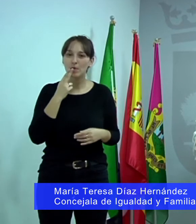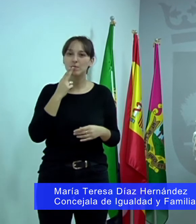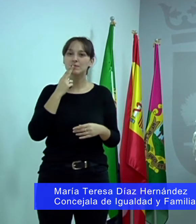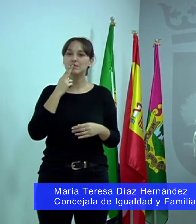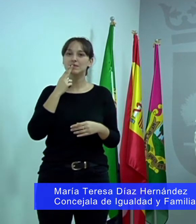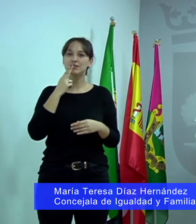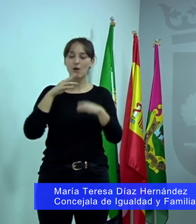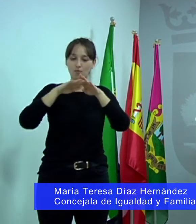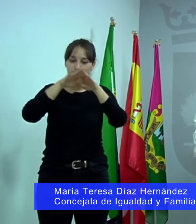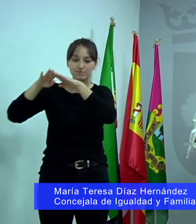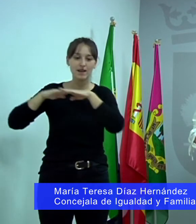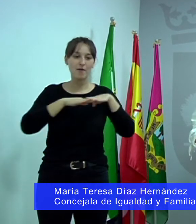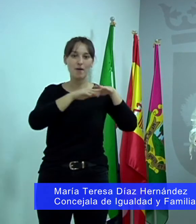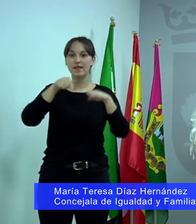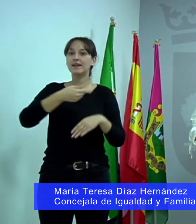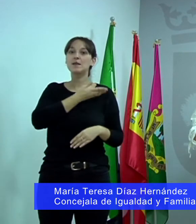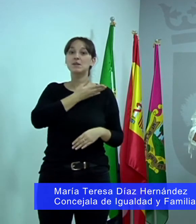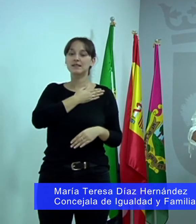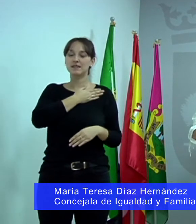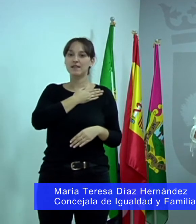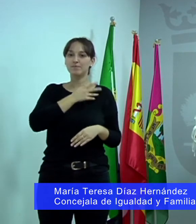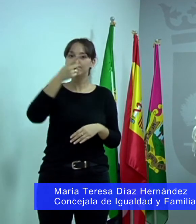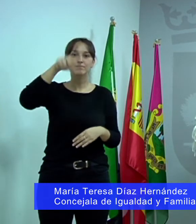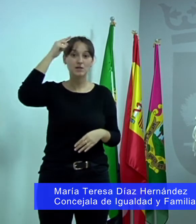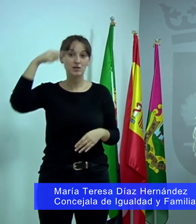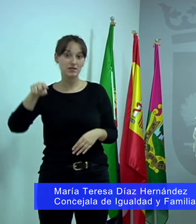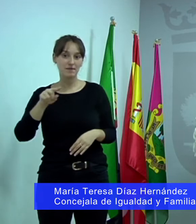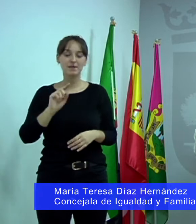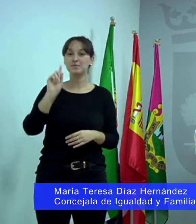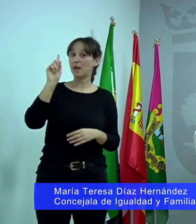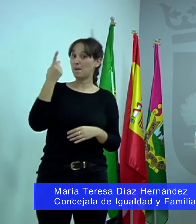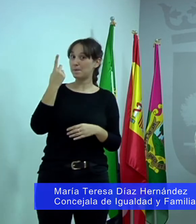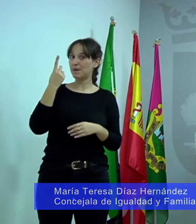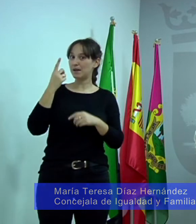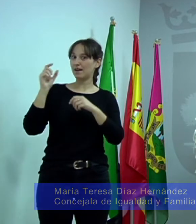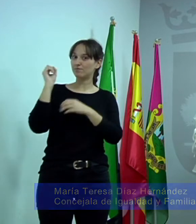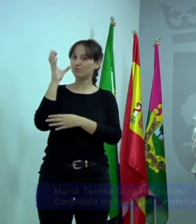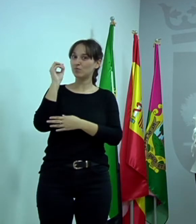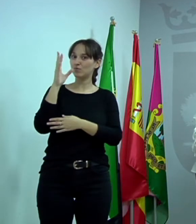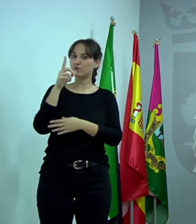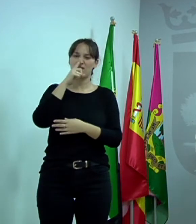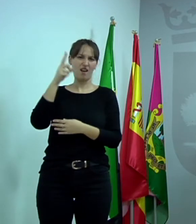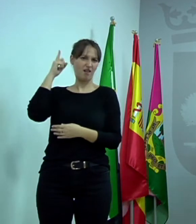Plasencia. Como sabéis, la primera edición fue el año pasado, en el